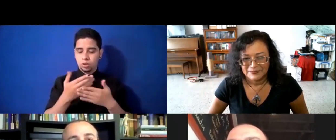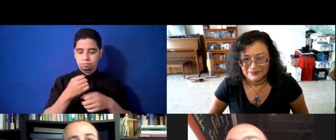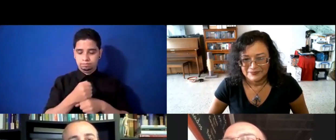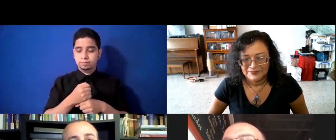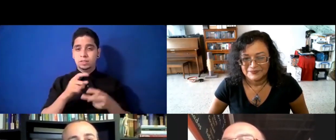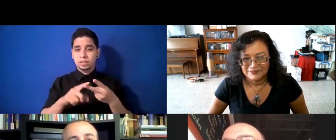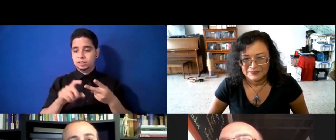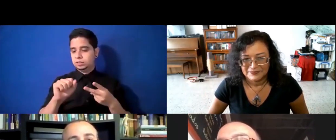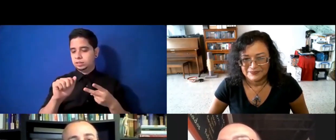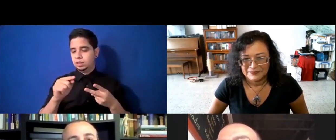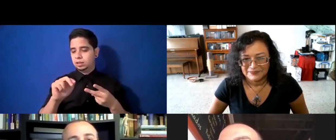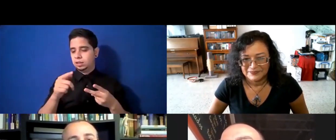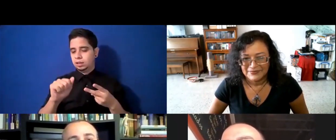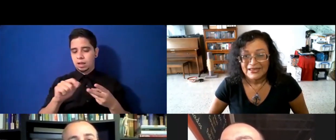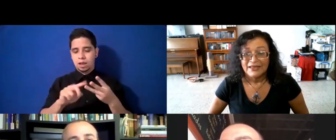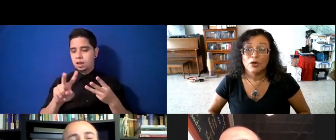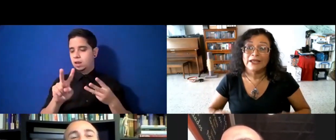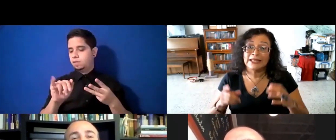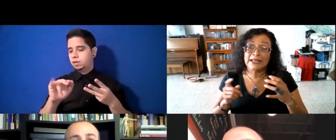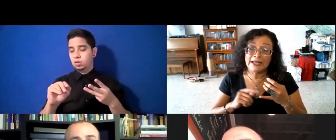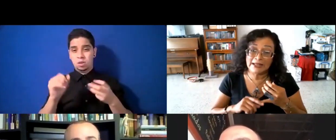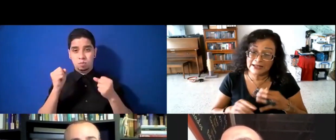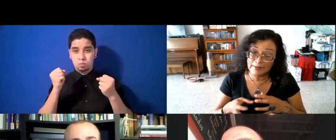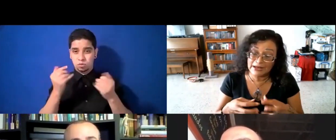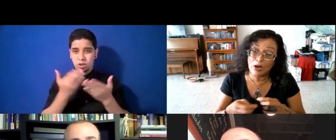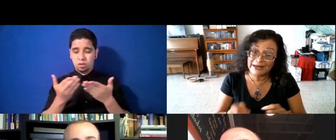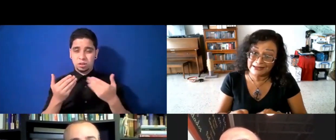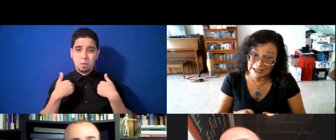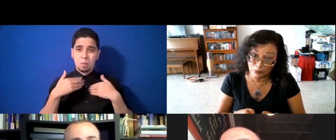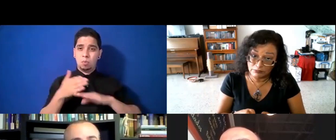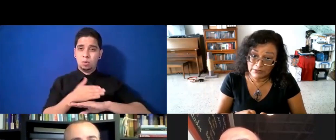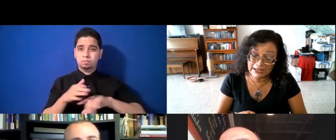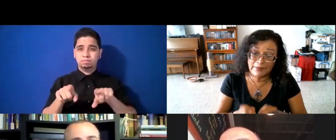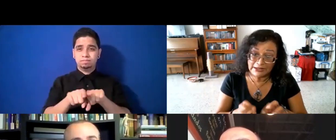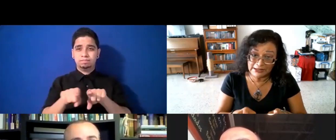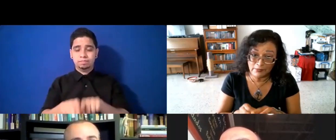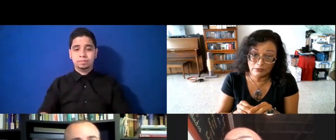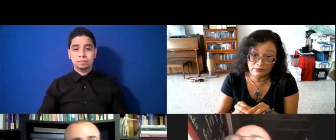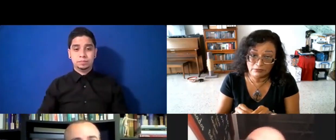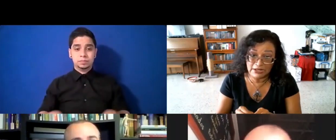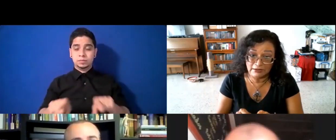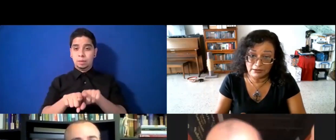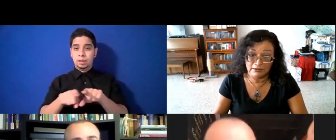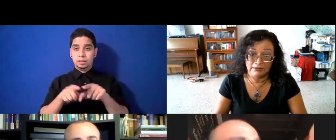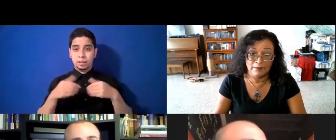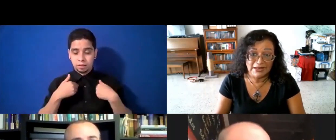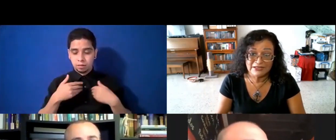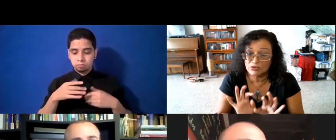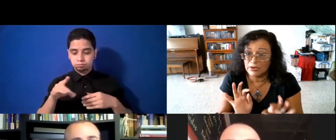una buena música siempre. No, y tienes también los aperitivos, hay aperitivos, o sea, también, si tú lo